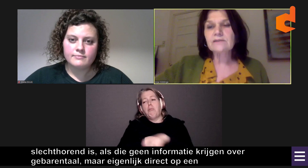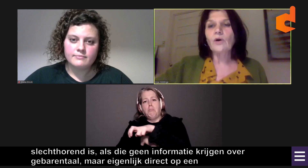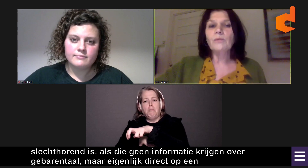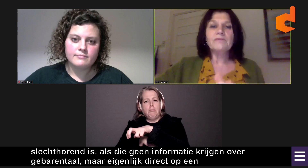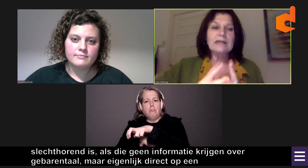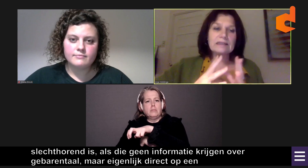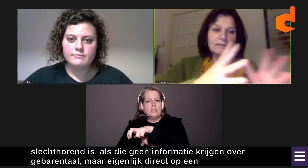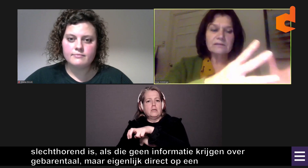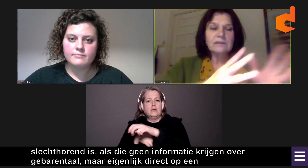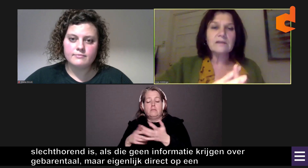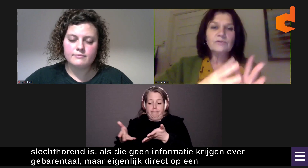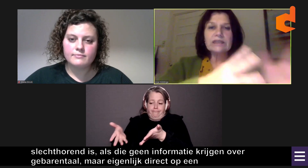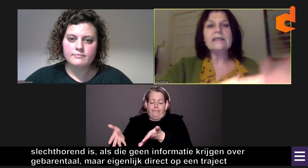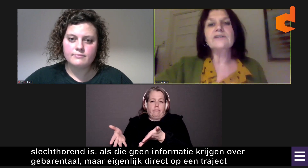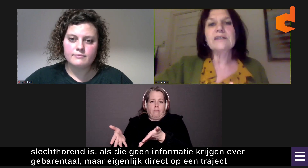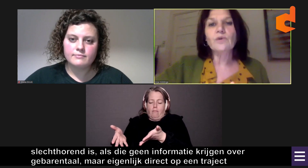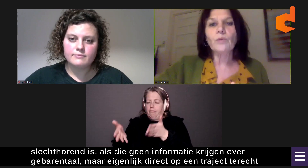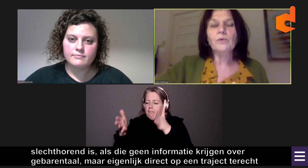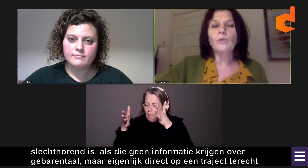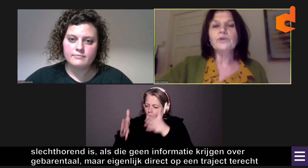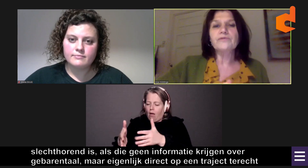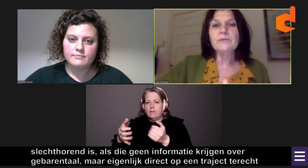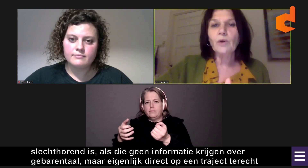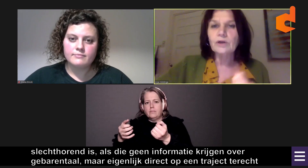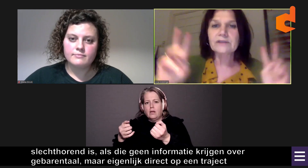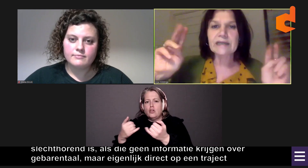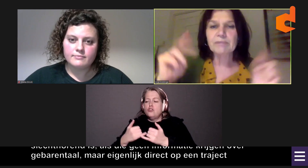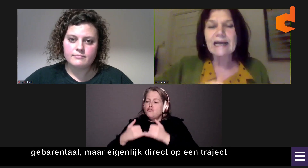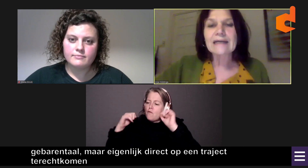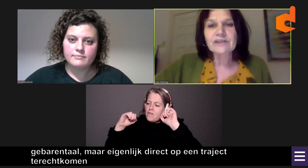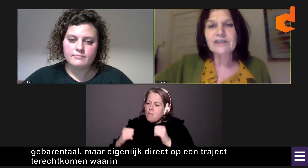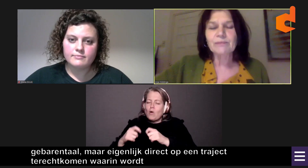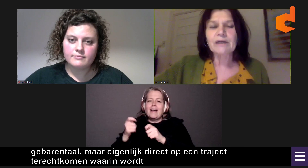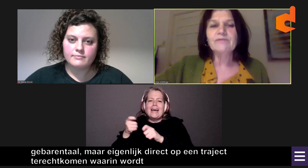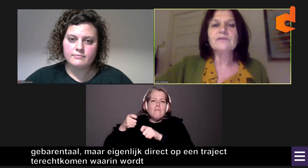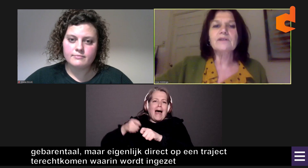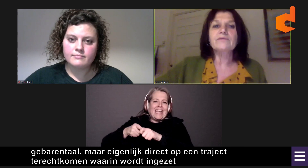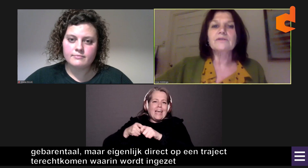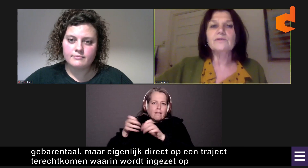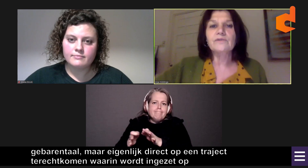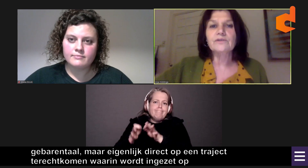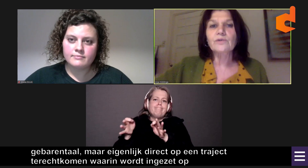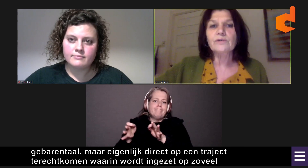op een traject terechtkomen... waarin wordt ingezet op zoveel mogelijk reparatie van